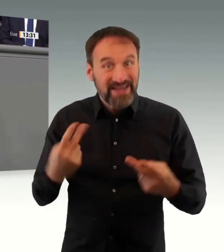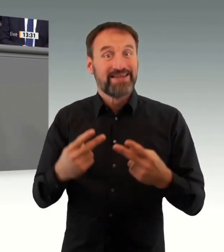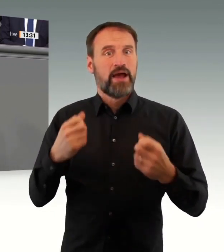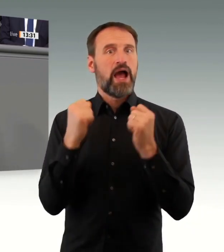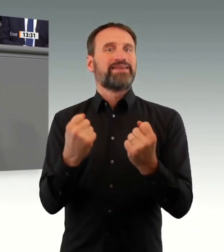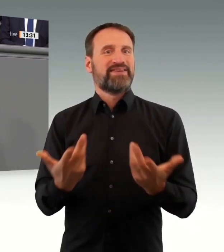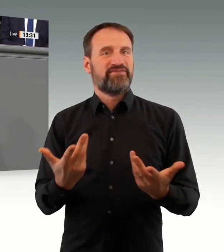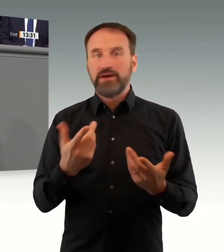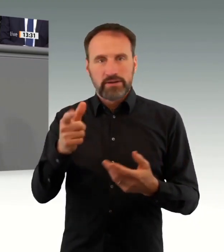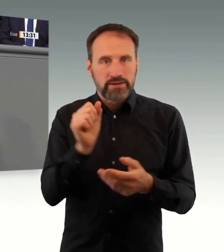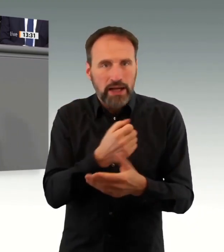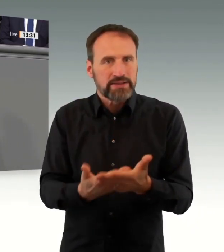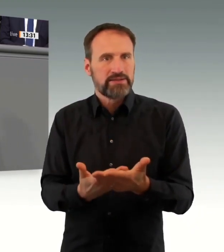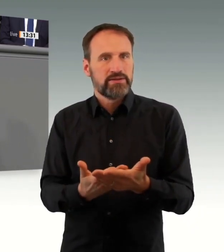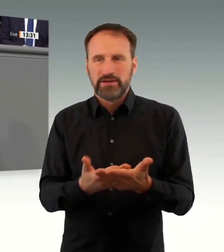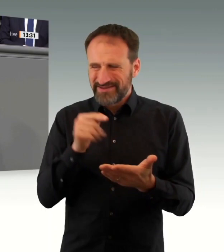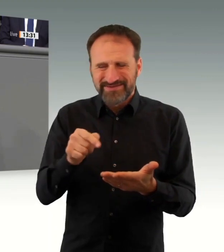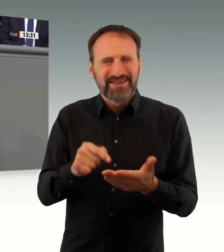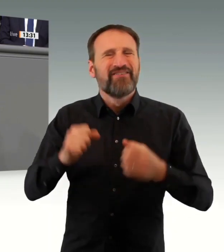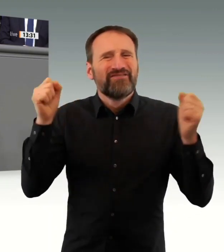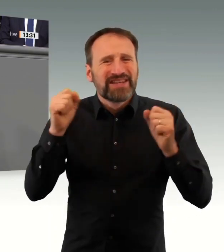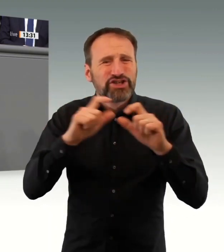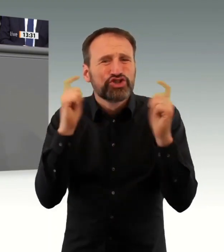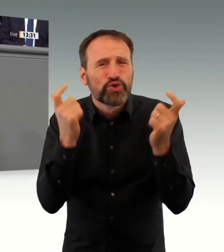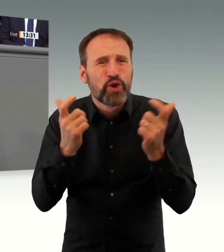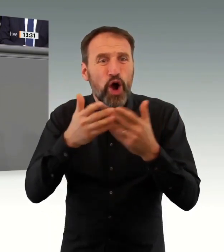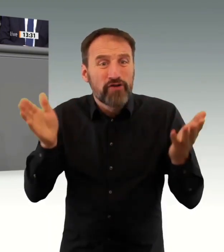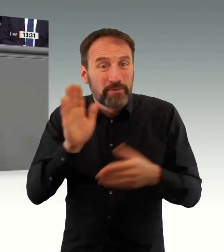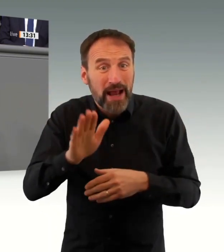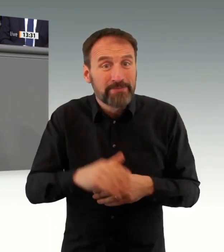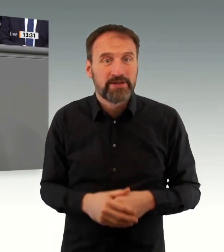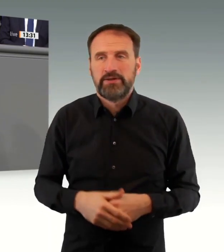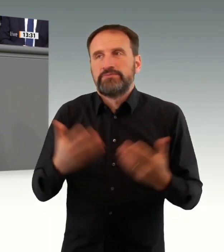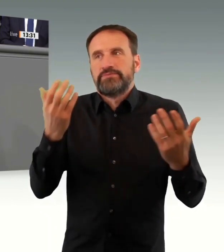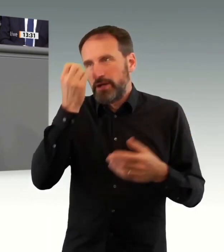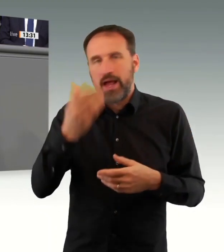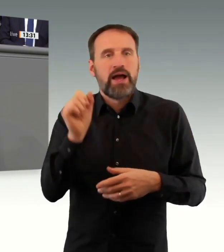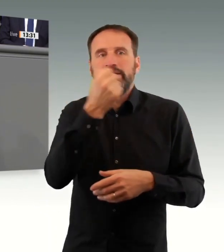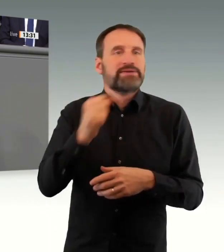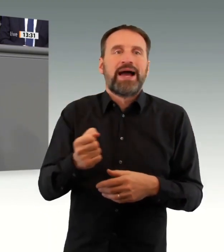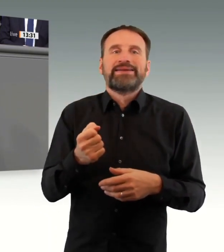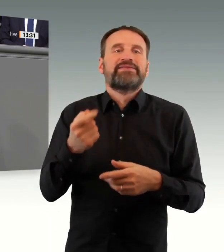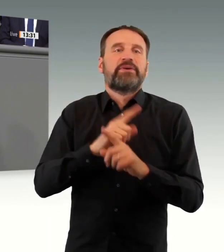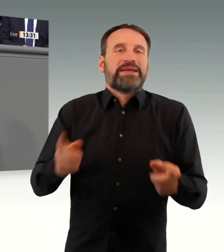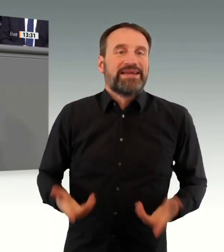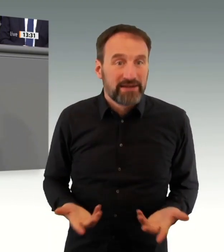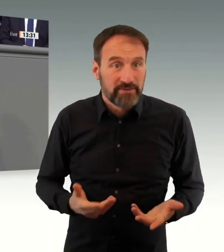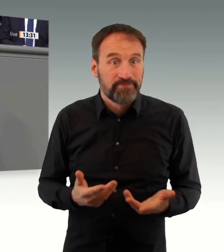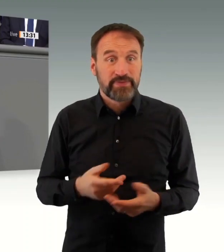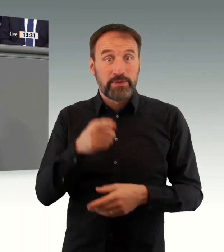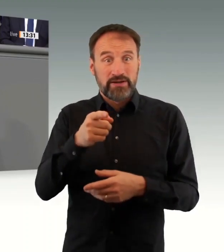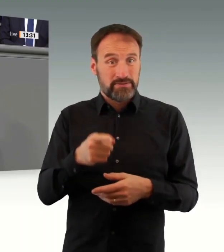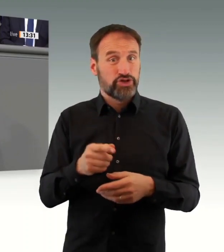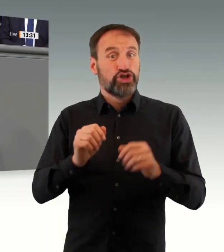hören und sagen, wir legen hier etwas vor, was all das ausschließt, dann ist das nicht glaubwürdig an dieser Stelle. Und deswegen muss ich Ihre Frage da einfach zurückweisen.